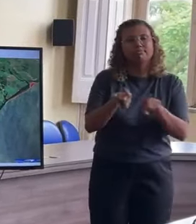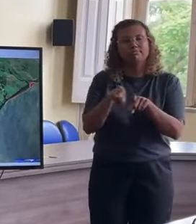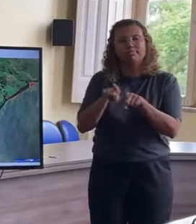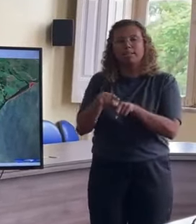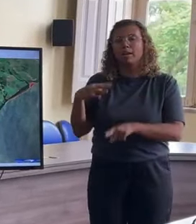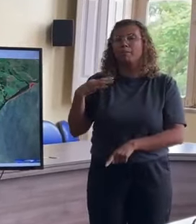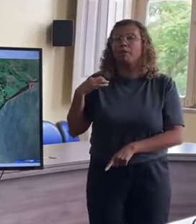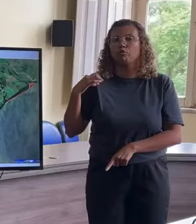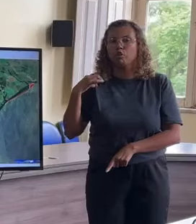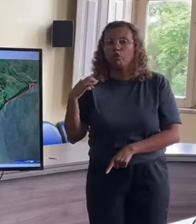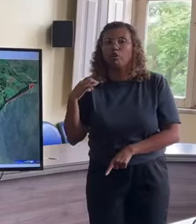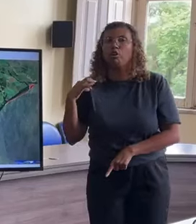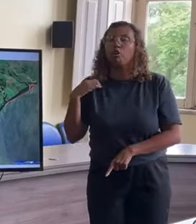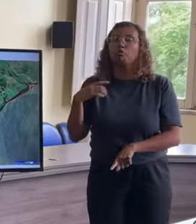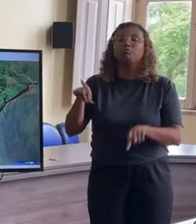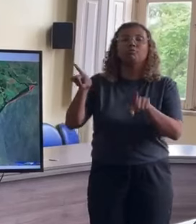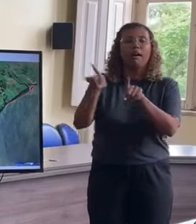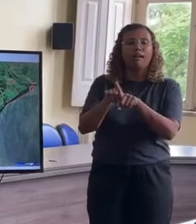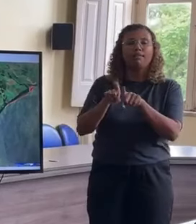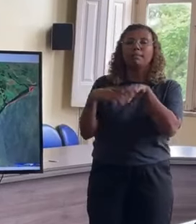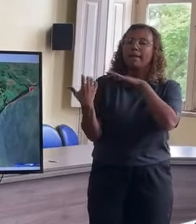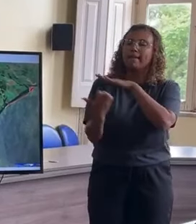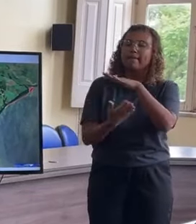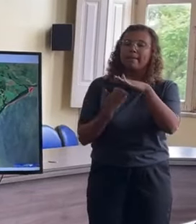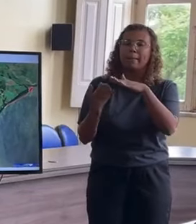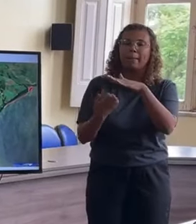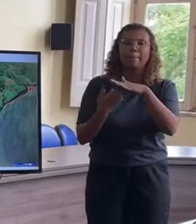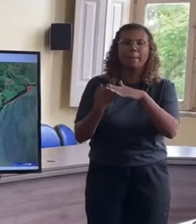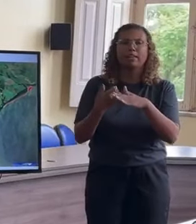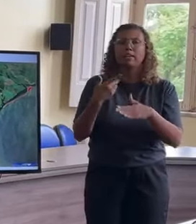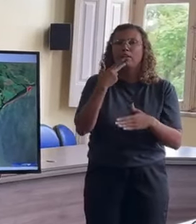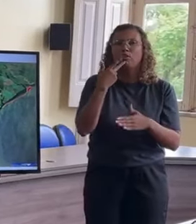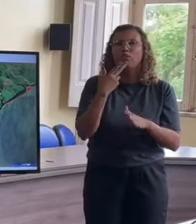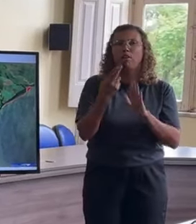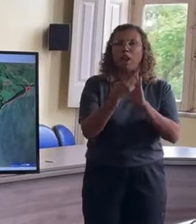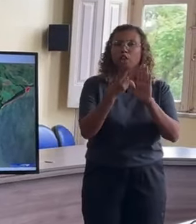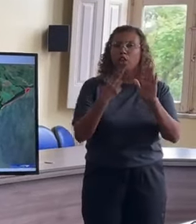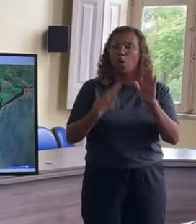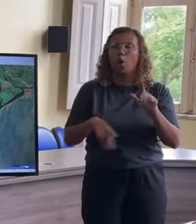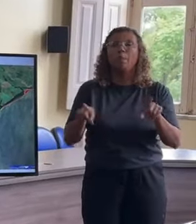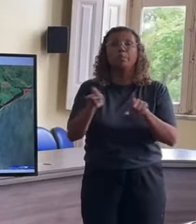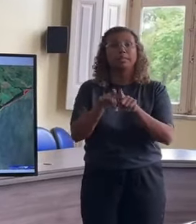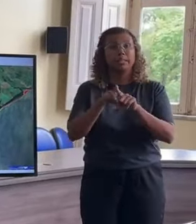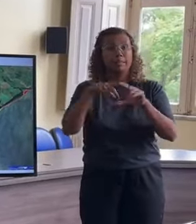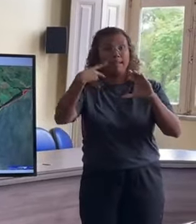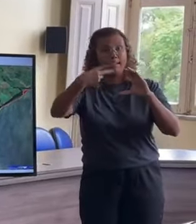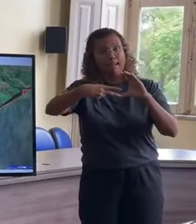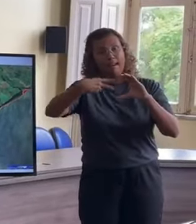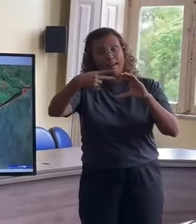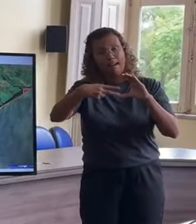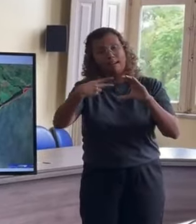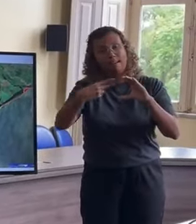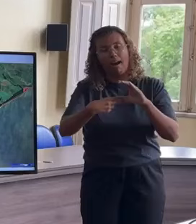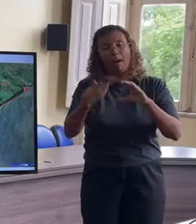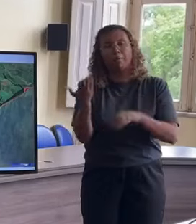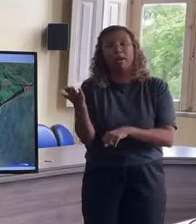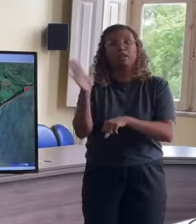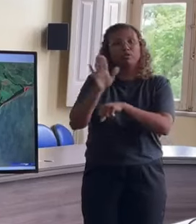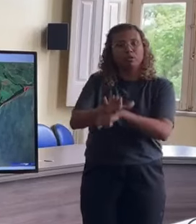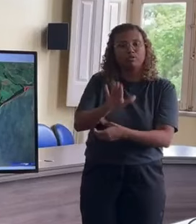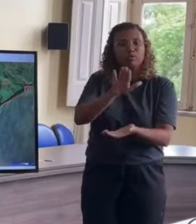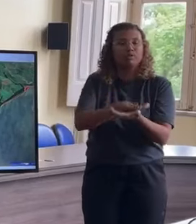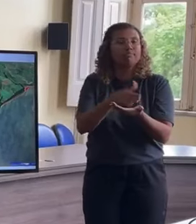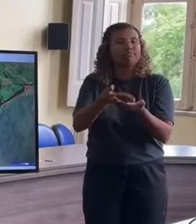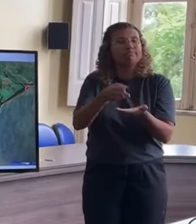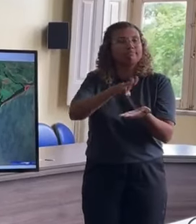a iniciativa privada, muita gente se associando, eu não cito, não vou citar aqui ninguém, citar a Câmara de Vereadores, que nos ajudou com as nossas